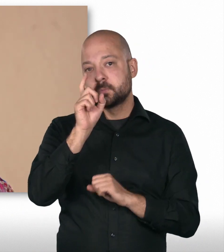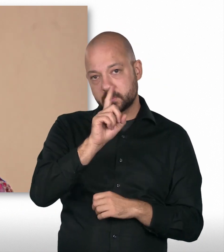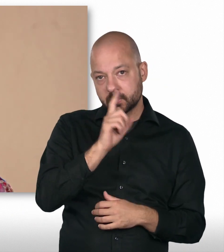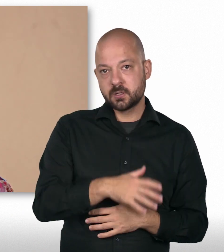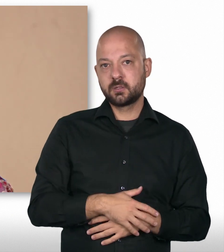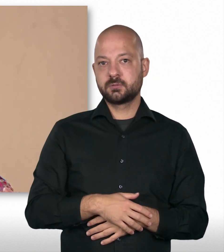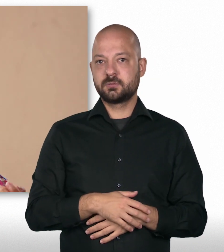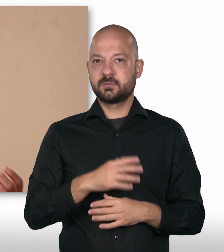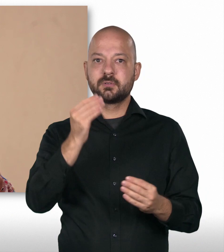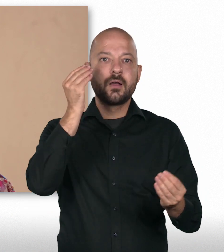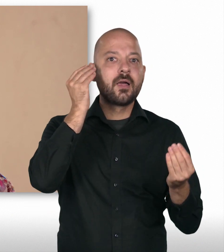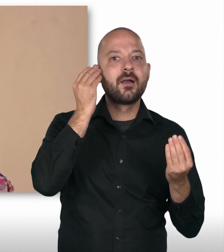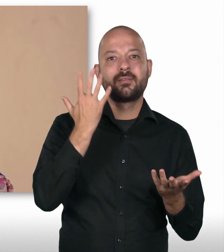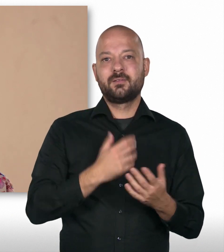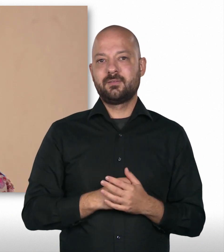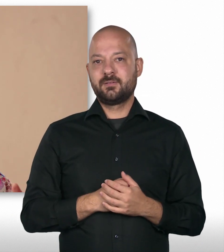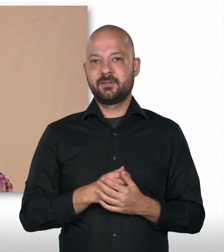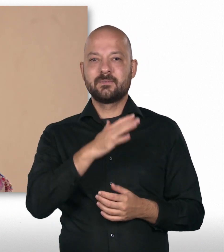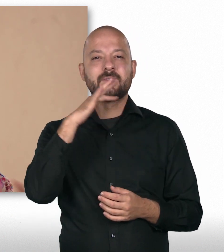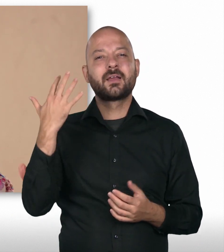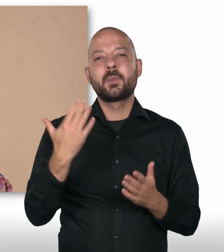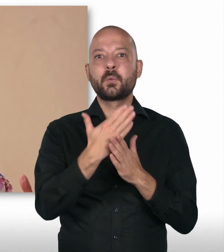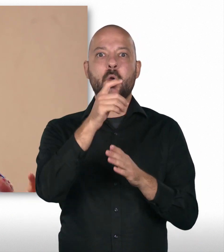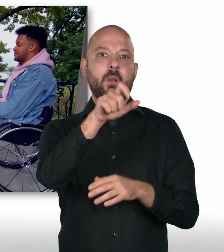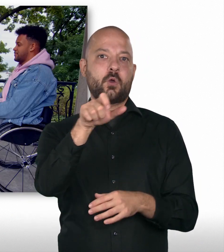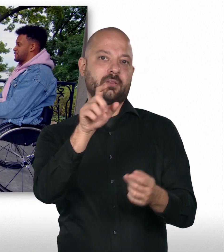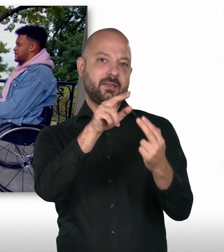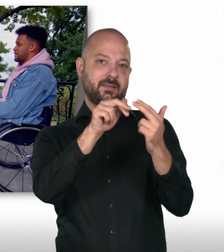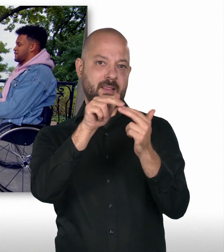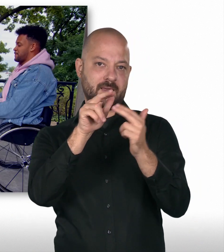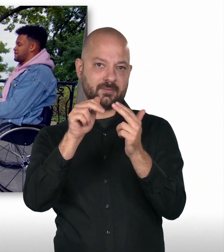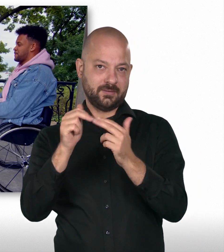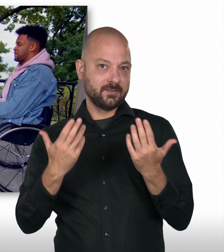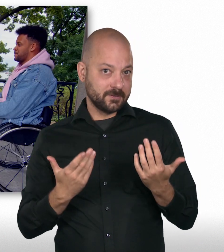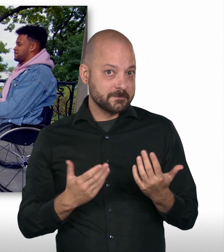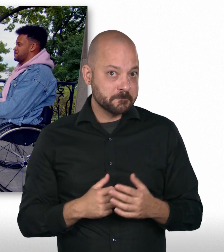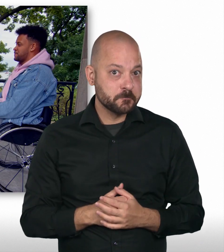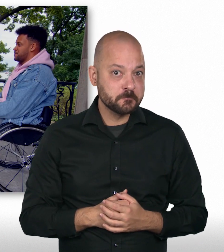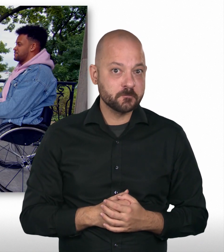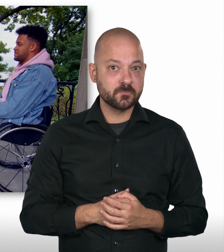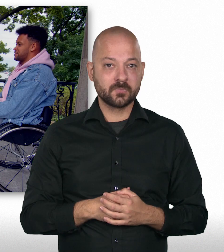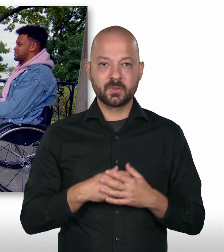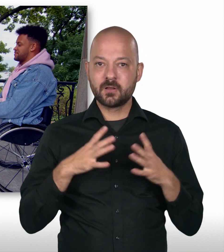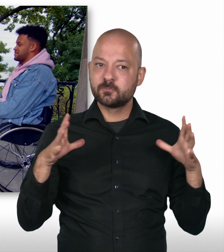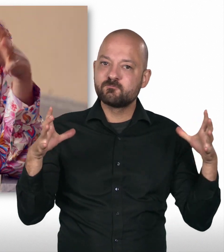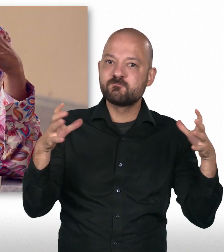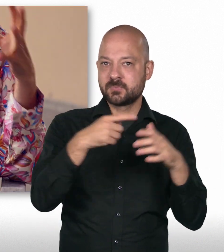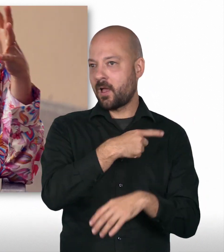Dingen überhaupt wieder das Lernen in so einer Gruppe. Also dass wir jetzt wirklich unsere Crew haben und man ganz viele neue